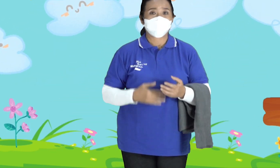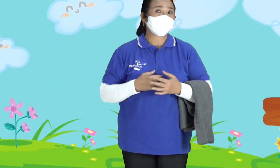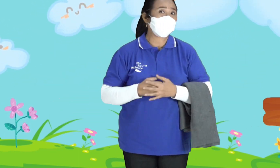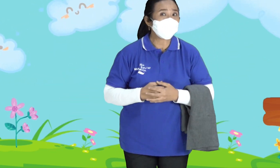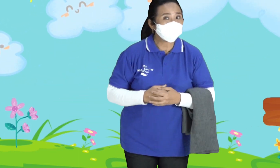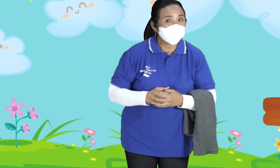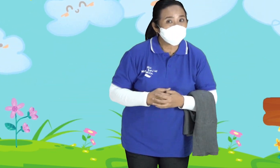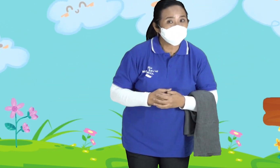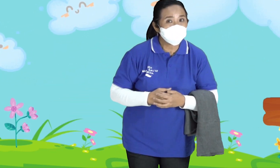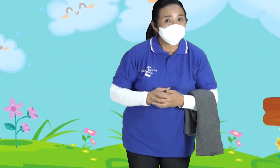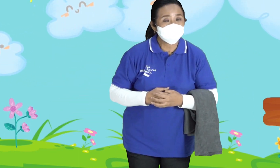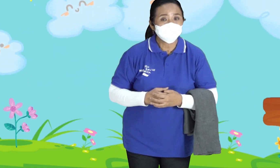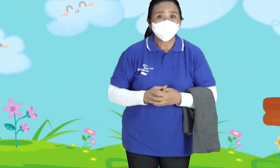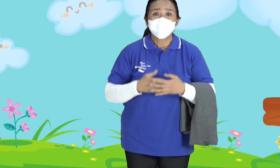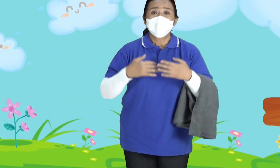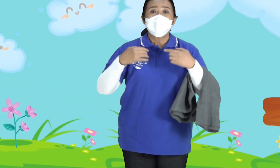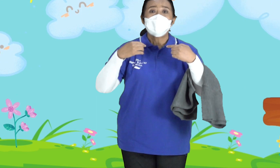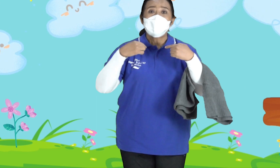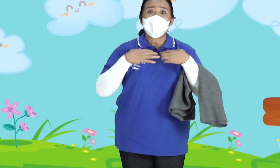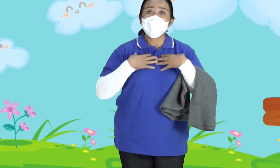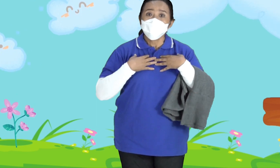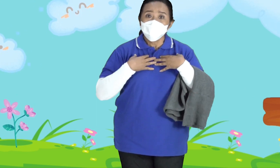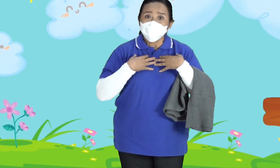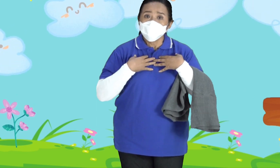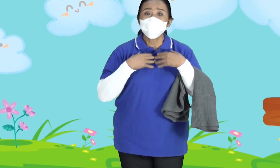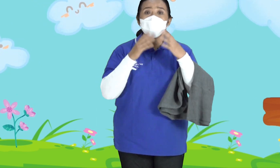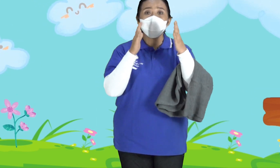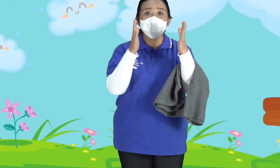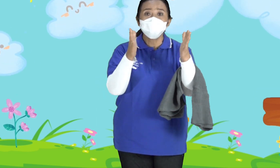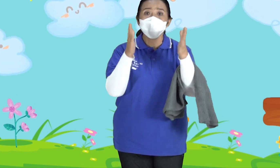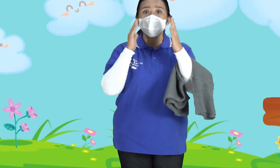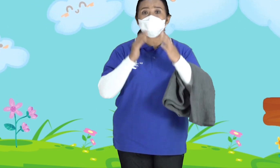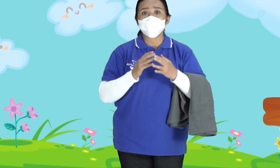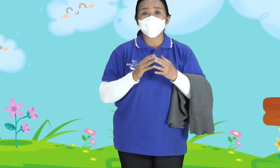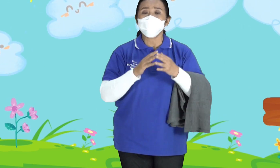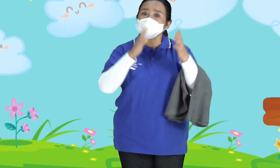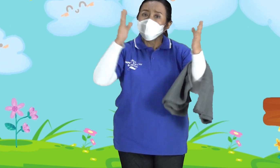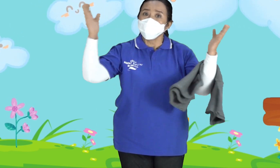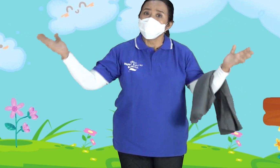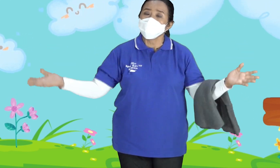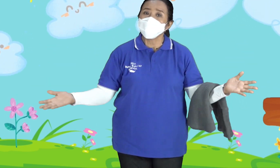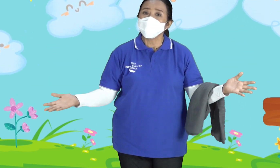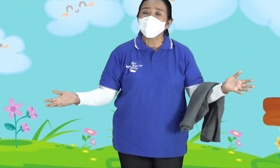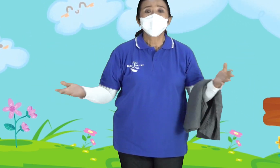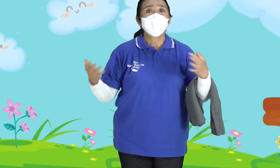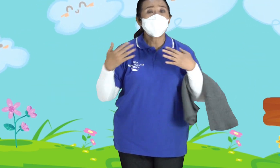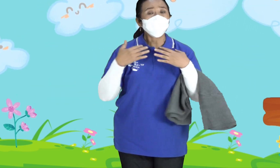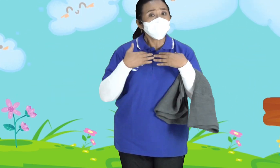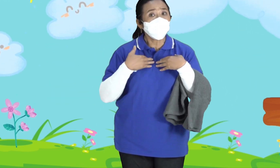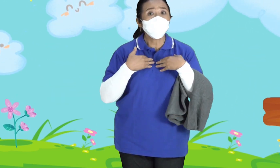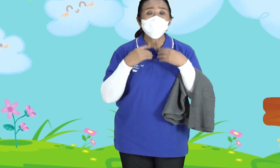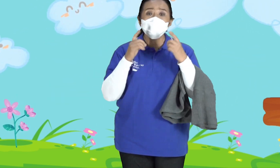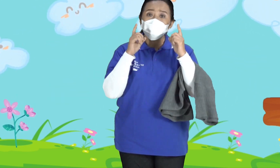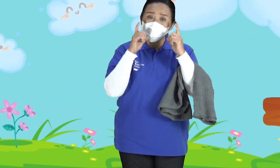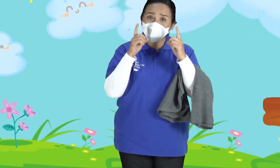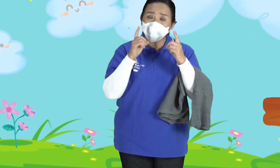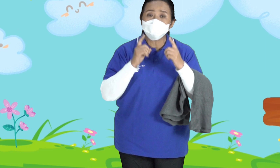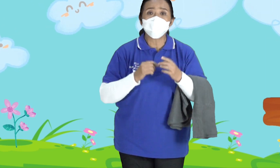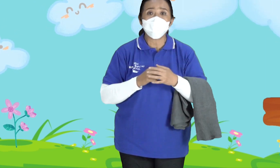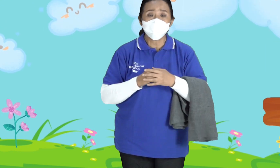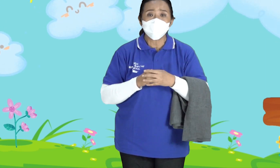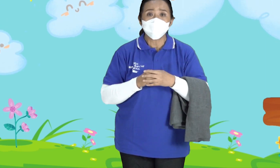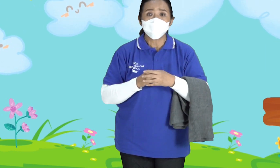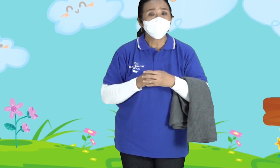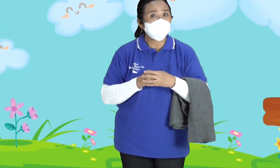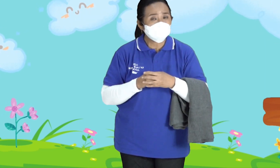Katakan sama-sama lagi ya I will Follow you God Forever Aku mau Mengikut